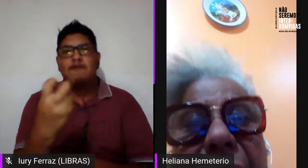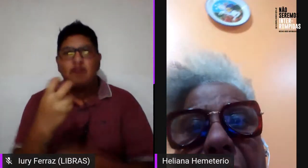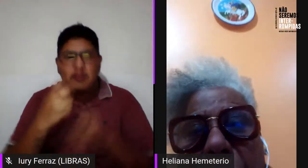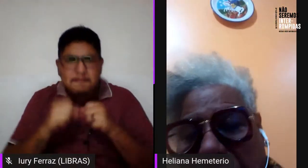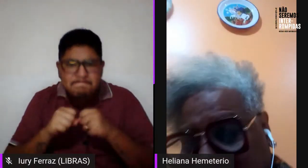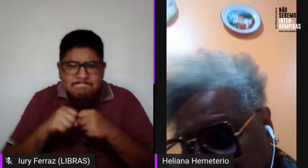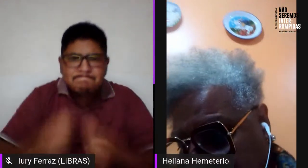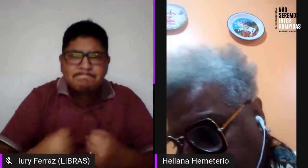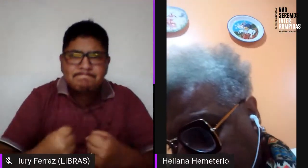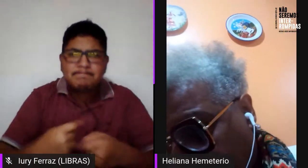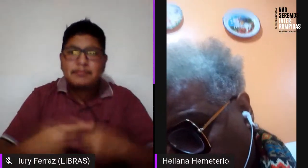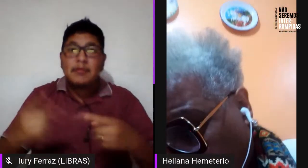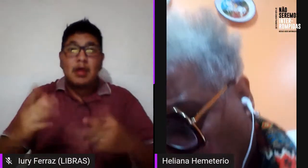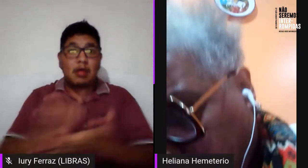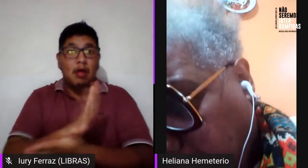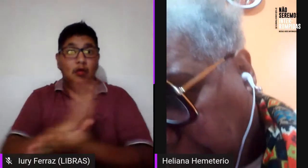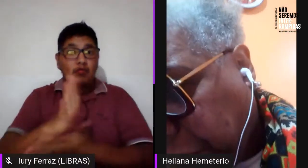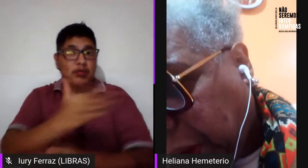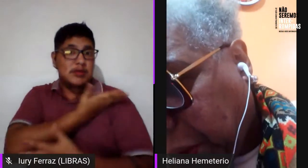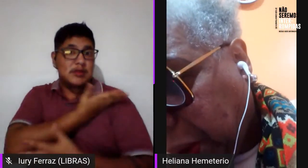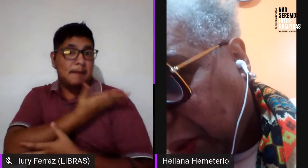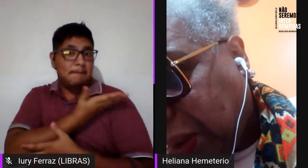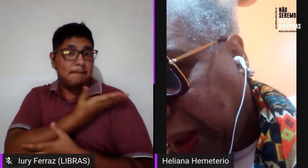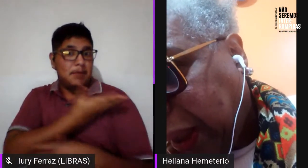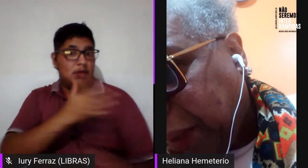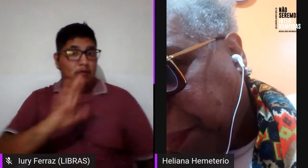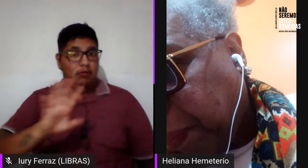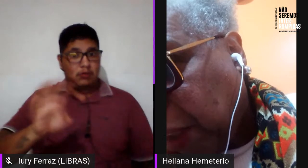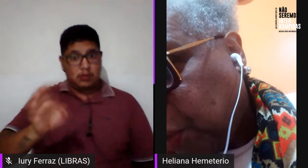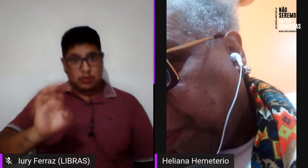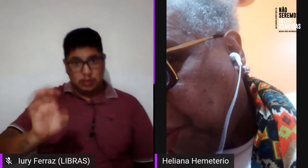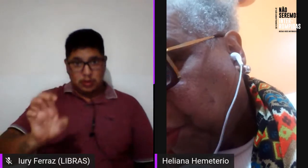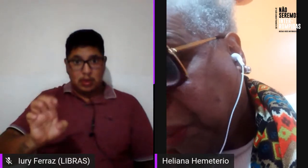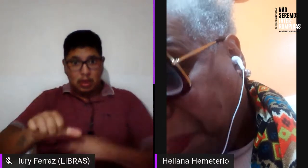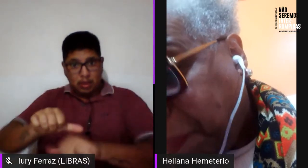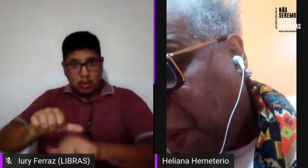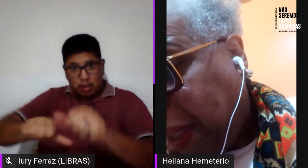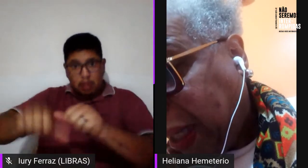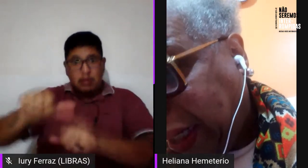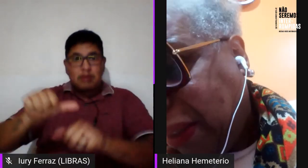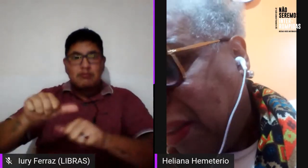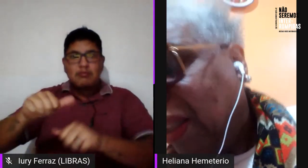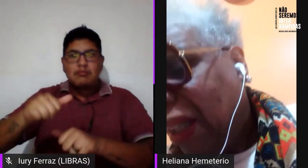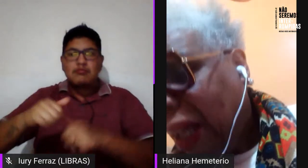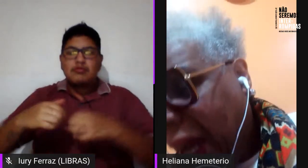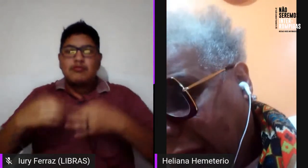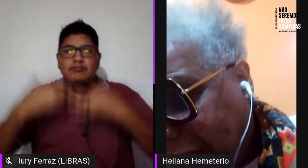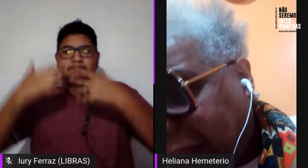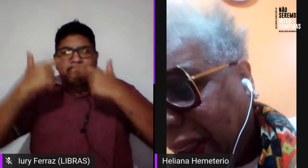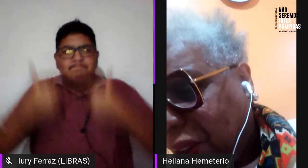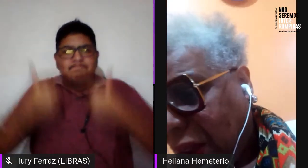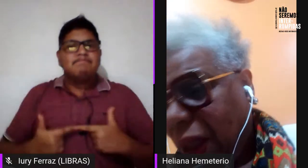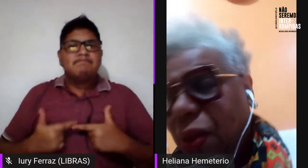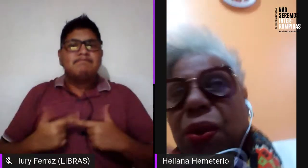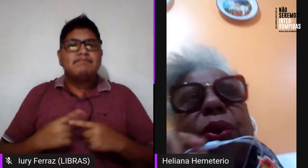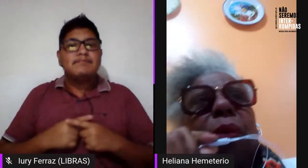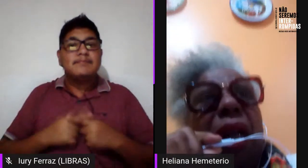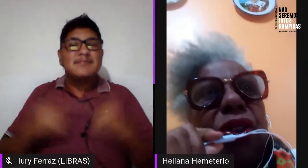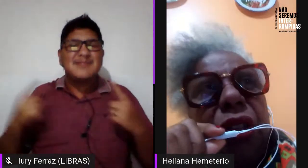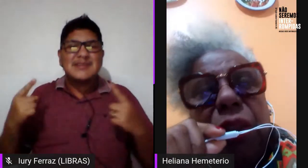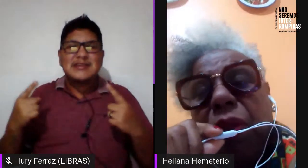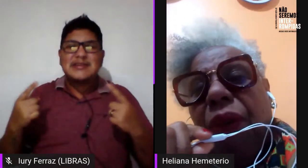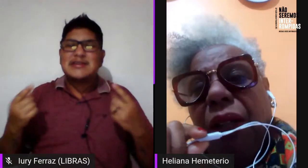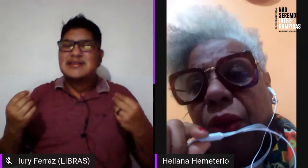alguns companheiros gays mudam um pouco de postura. Porém, essa questão